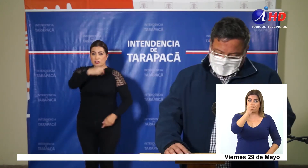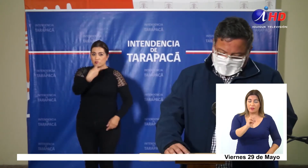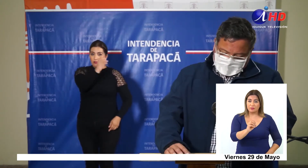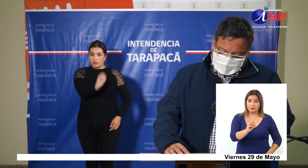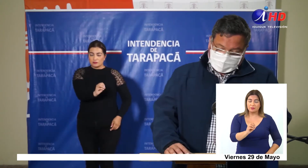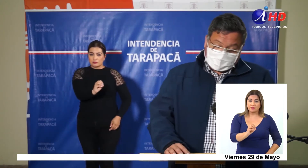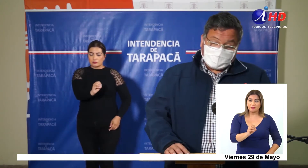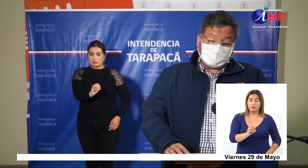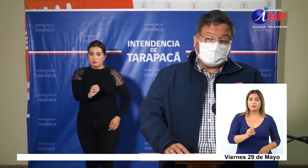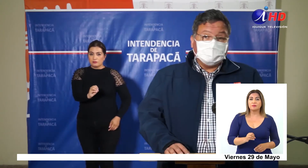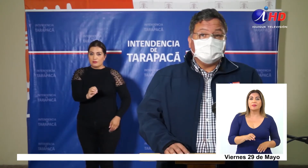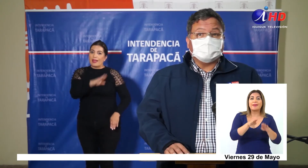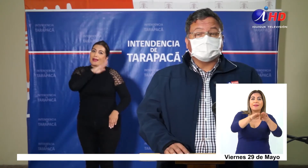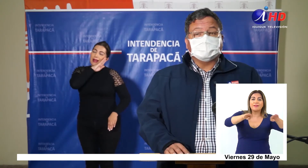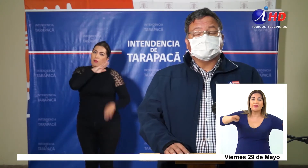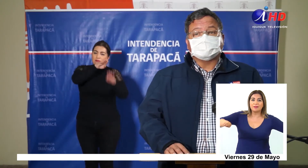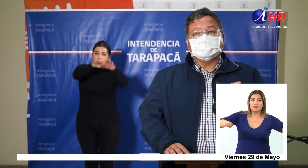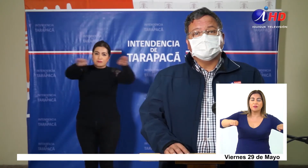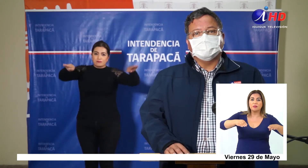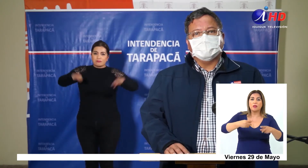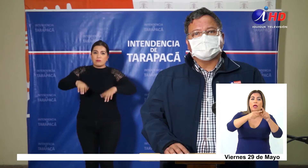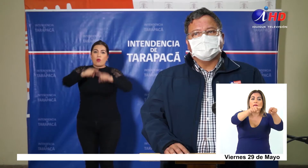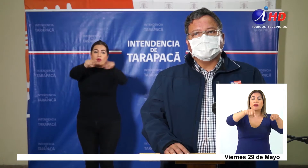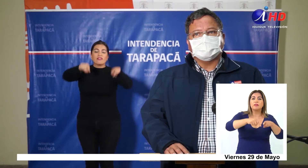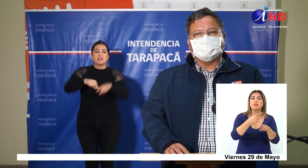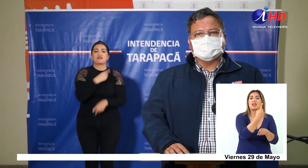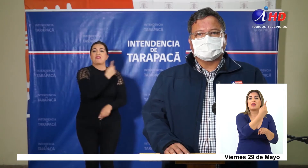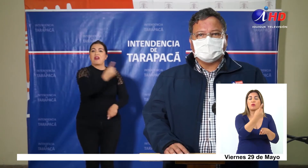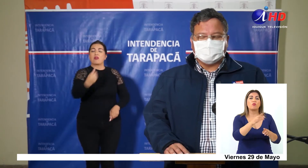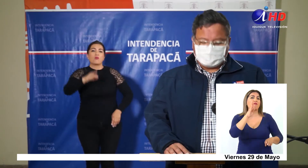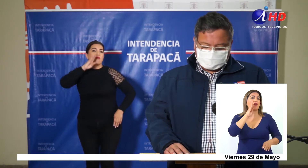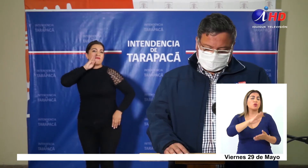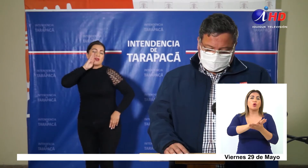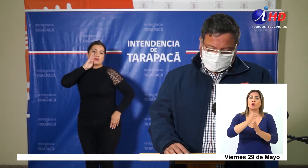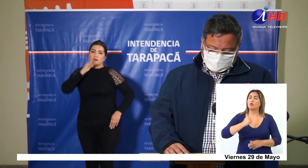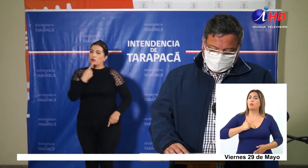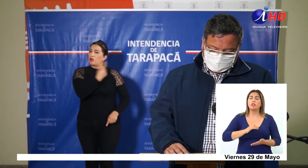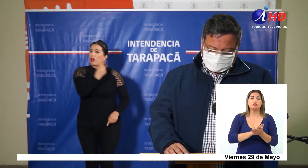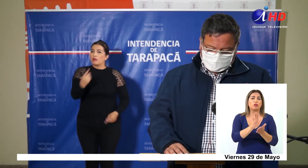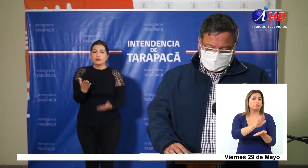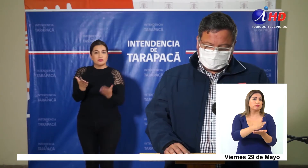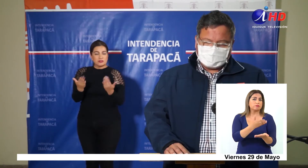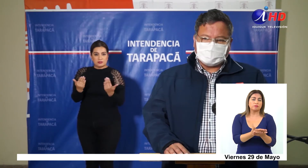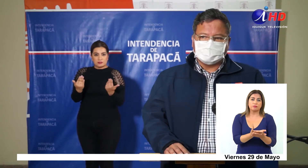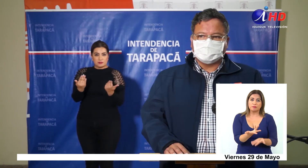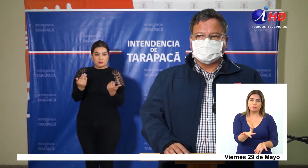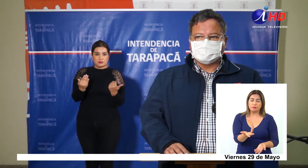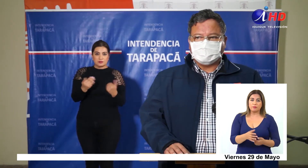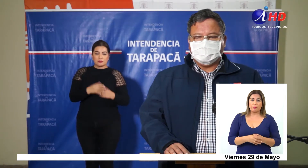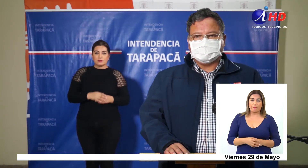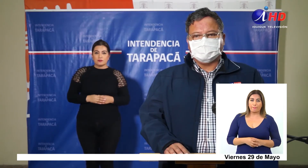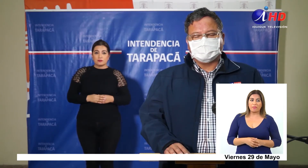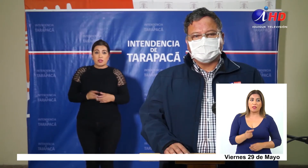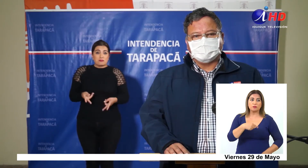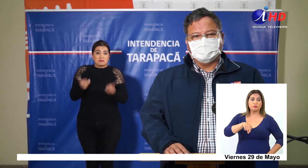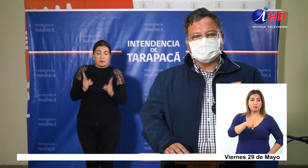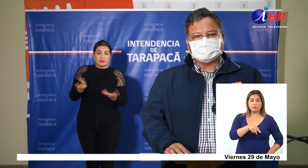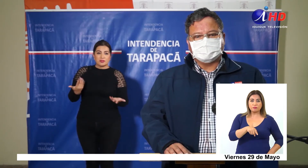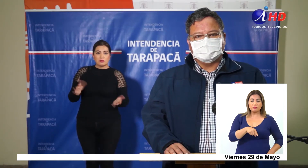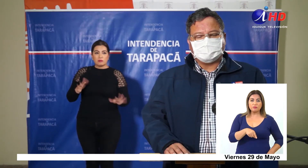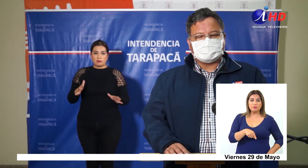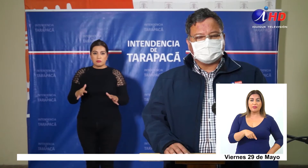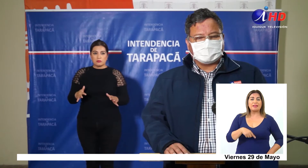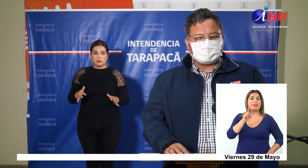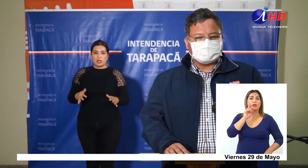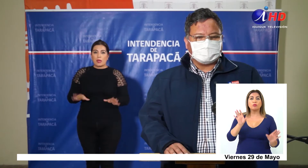camas disponibles, con habitaciones individuales, con baños, cumpliendo todas las normas sanitarias que corresponden, lo cual nos permite por lo